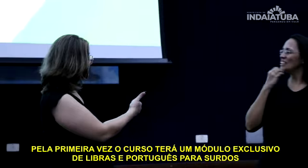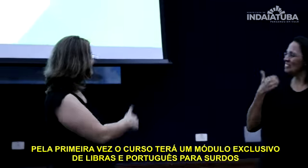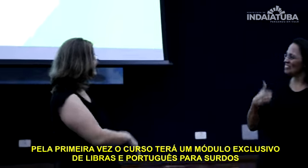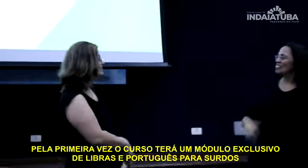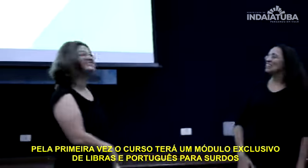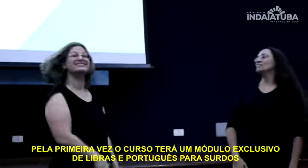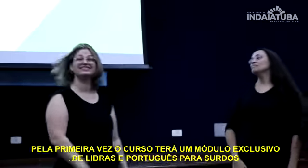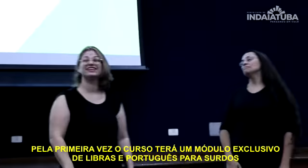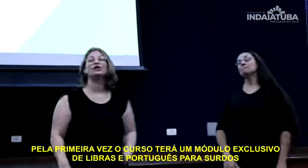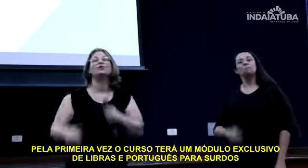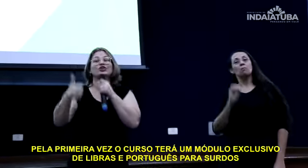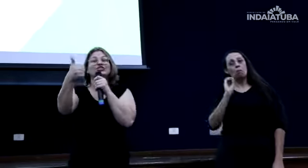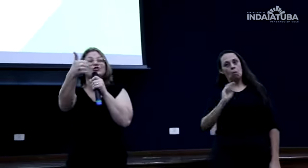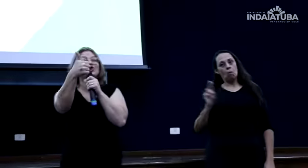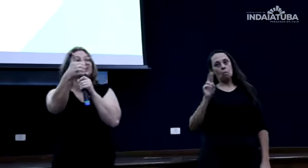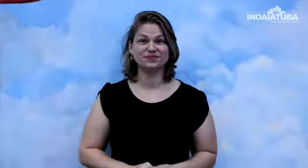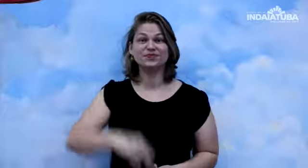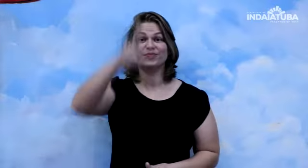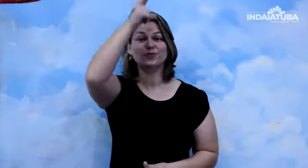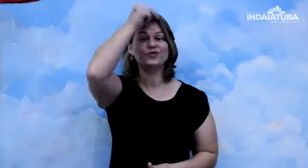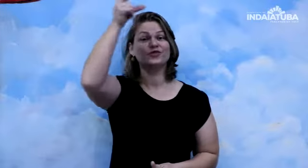de Libras e Português para surdos.